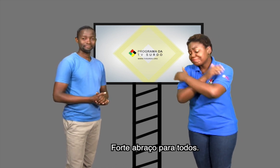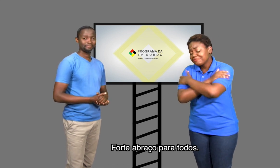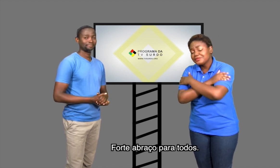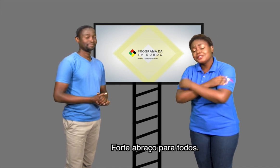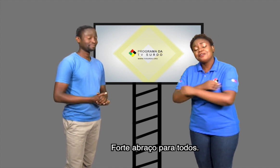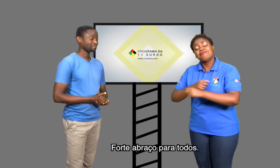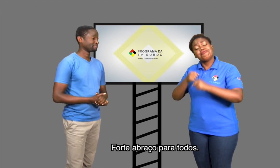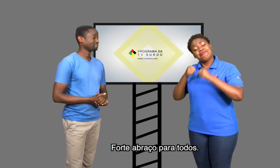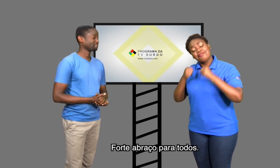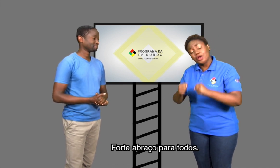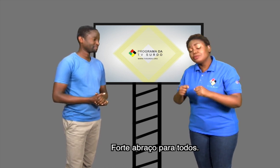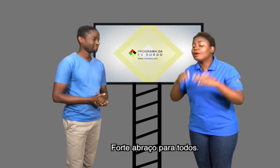Forte abraço para todos